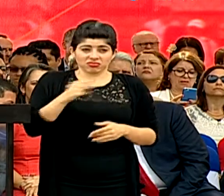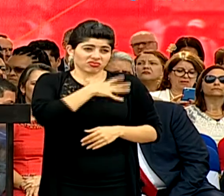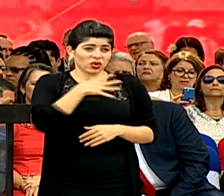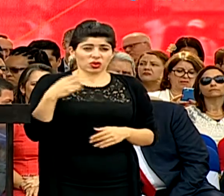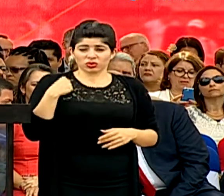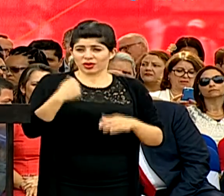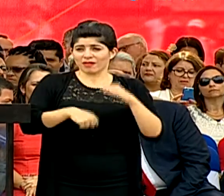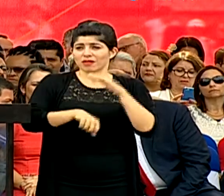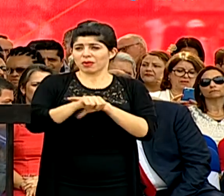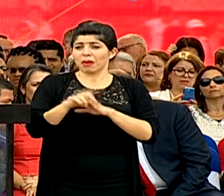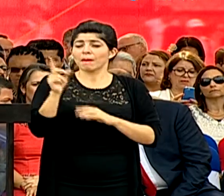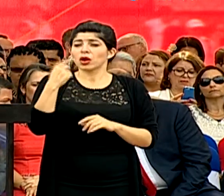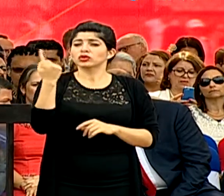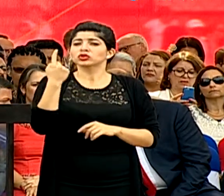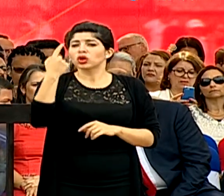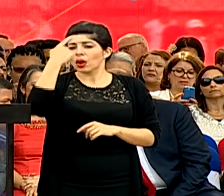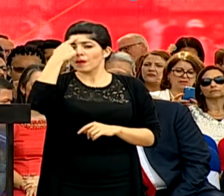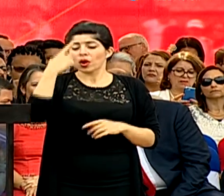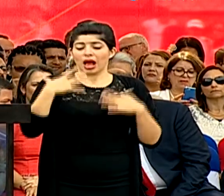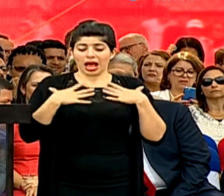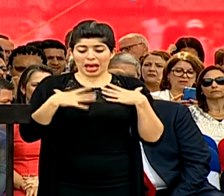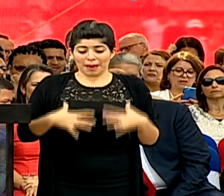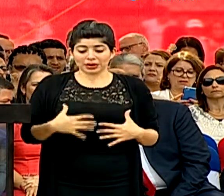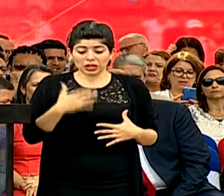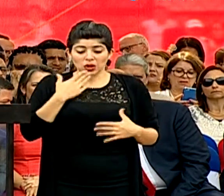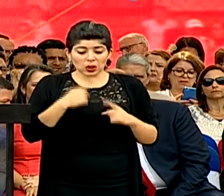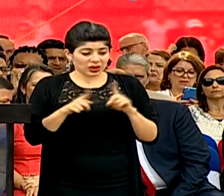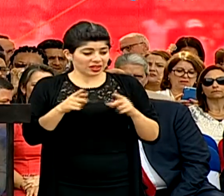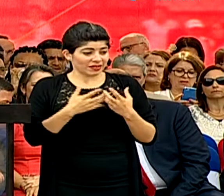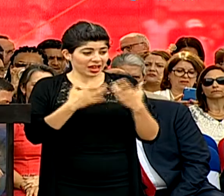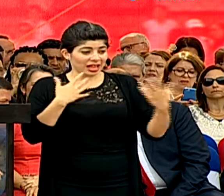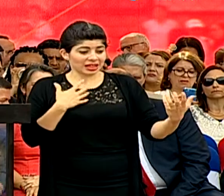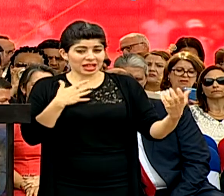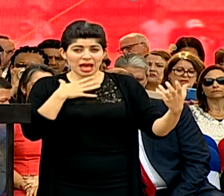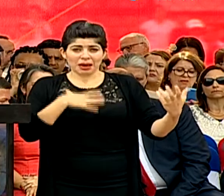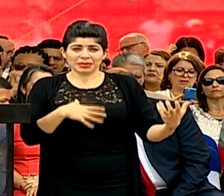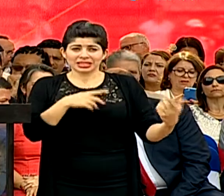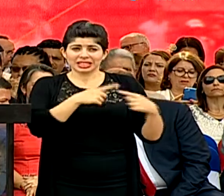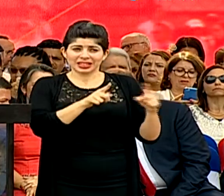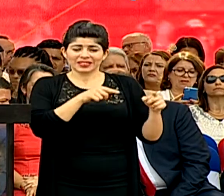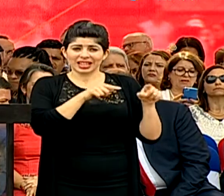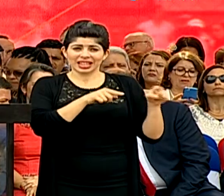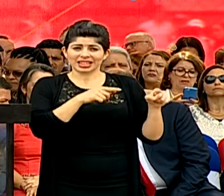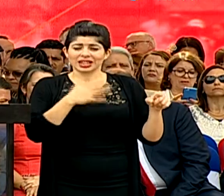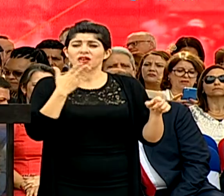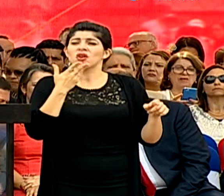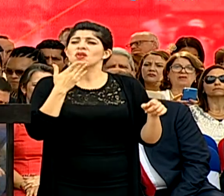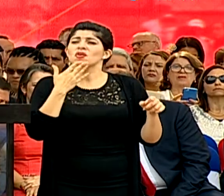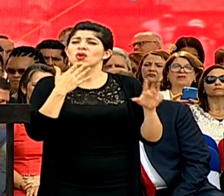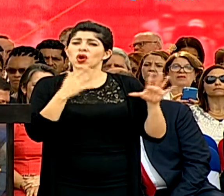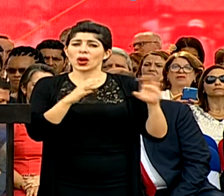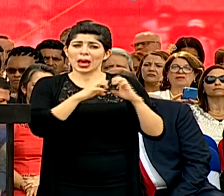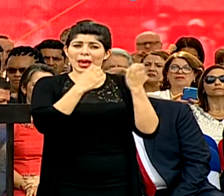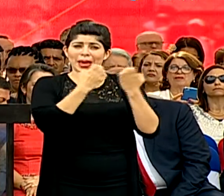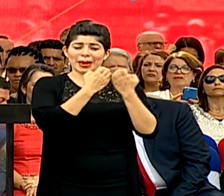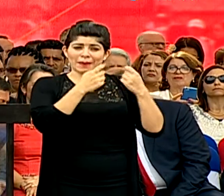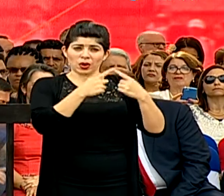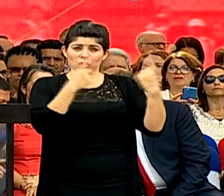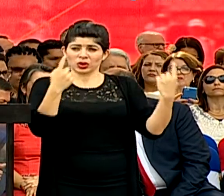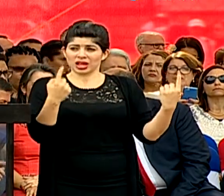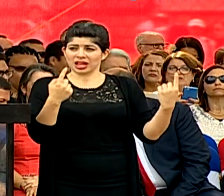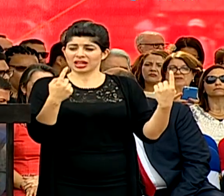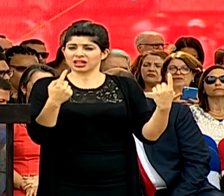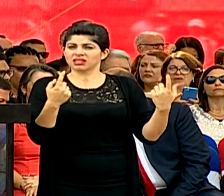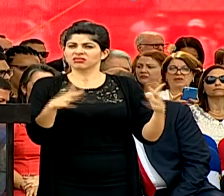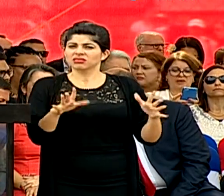fútbol, pero solo por llevar una camiseta de otro color, un color que sea del equipo contrario. Ya